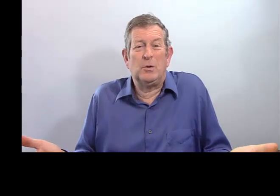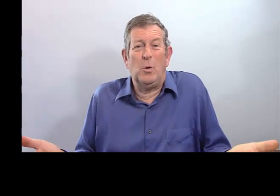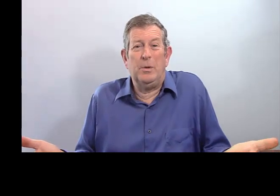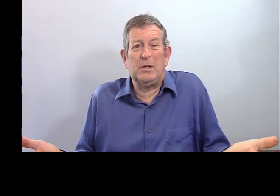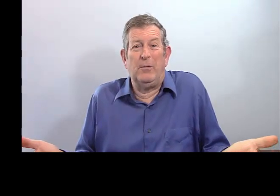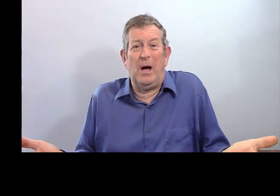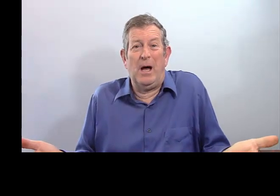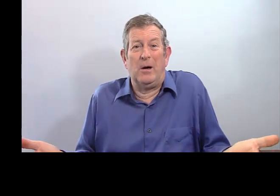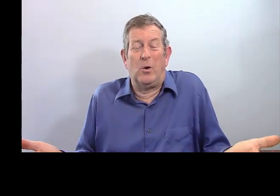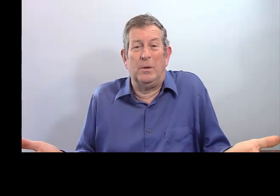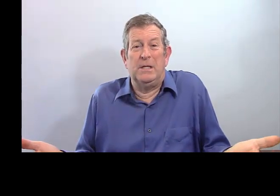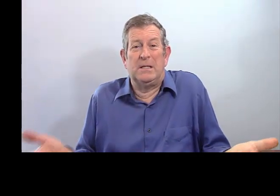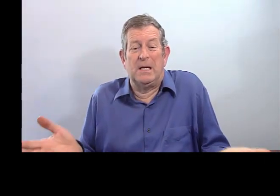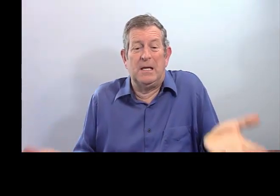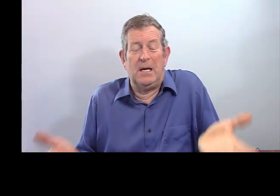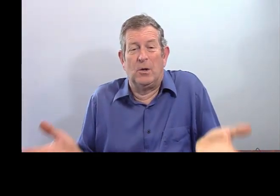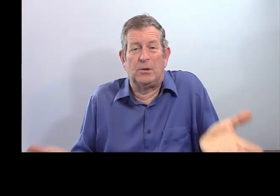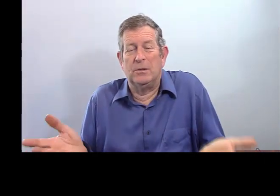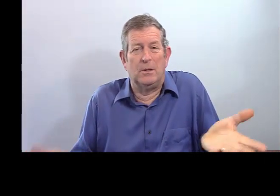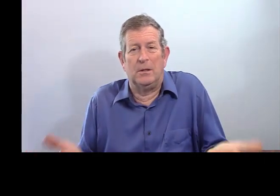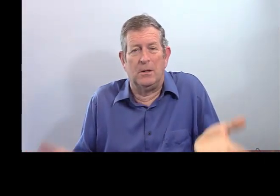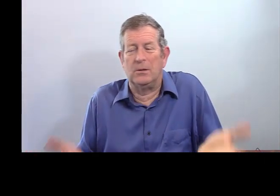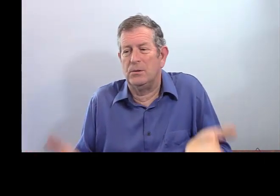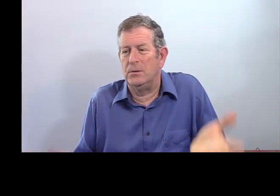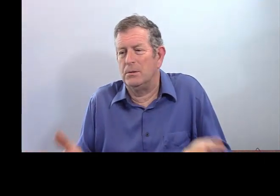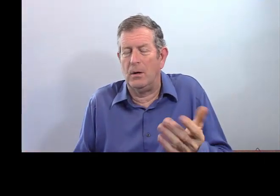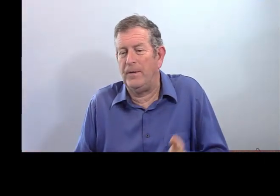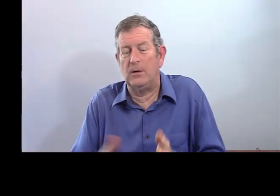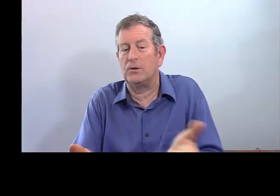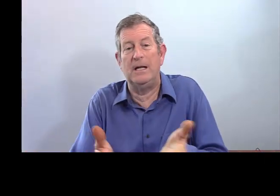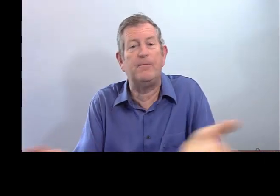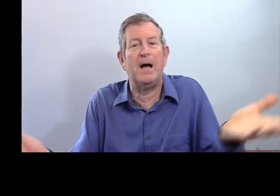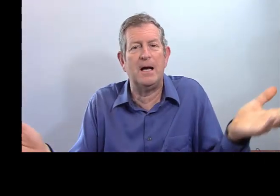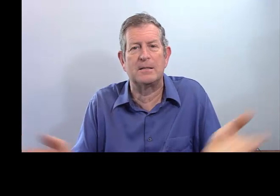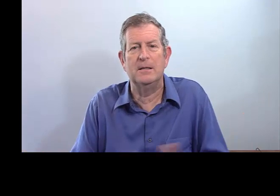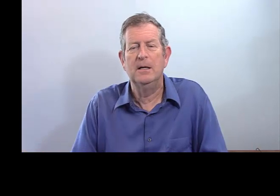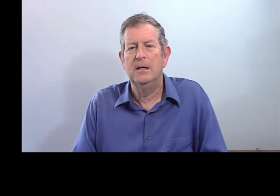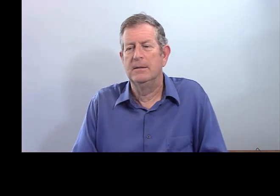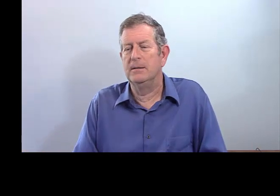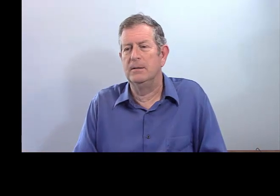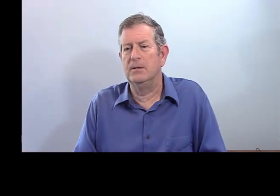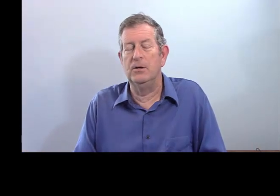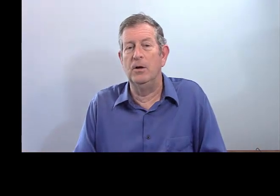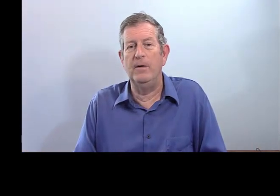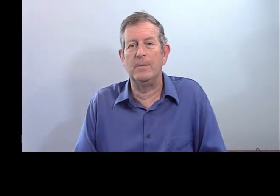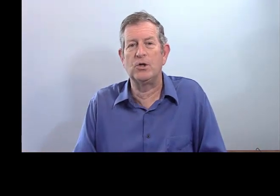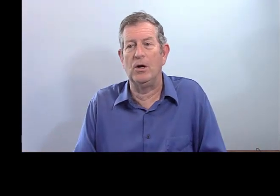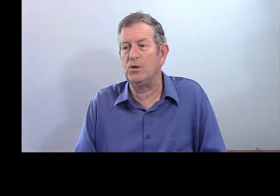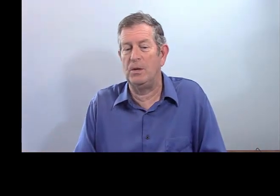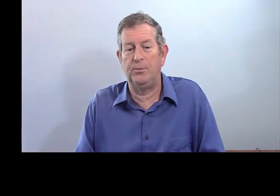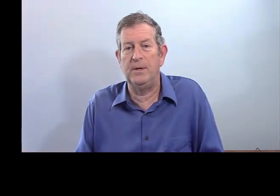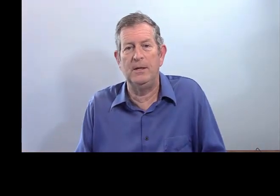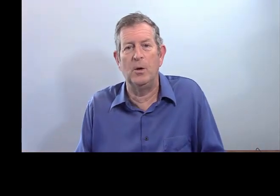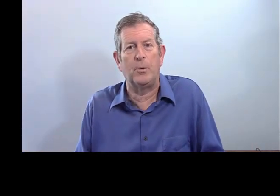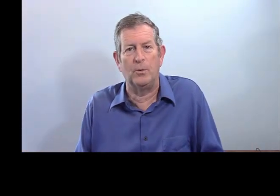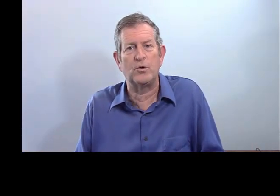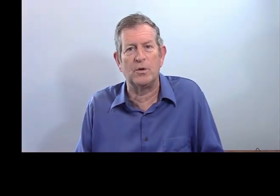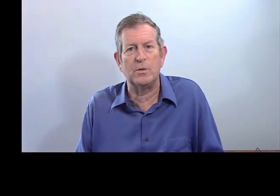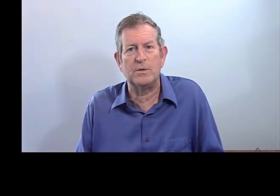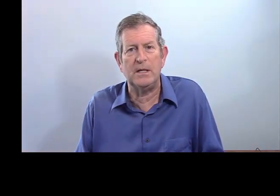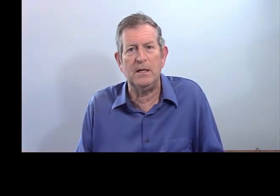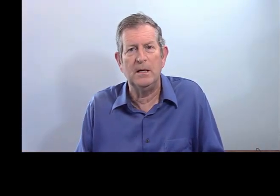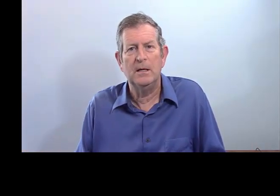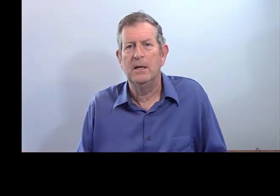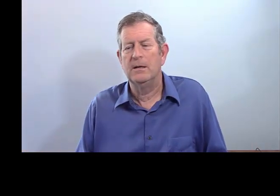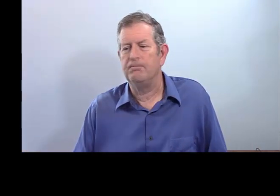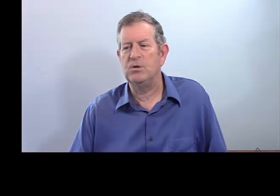Comment est-ce qu'on peut savoir ? Comment distinguer entre les phrases ? Le verbe change et puis le pronom